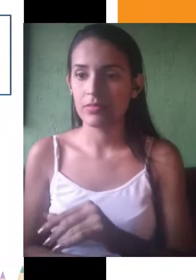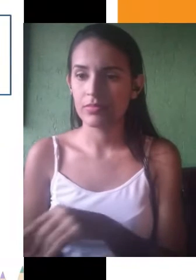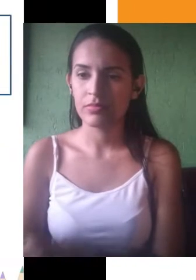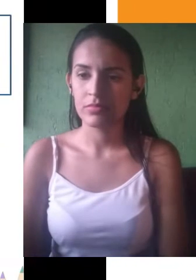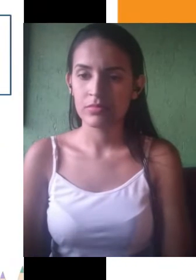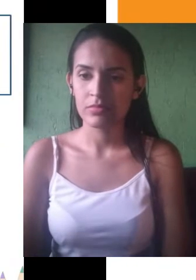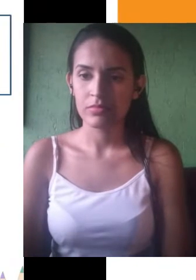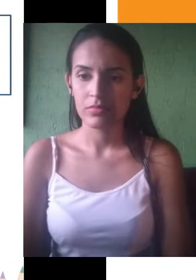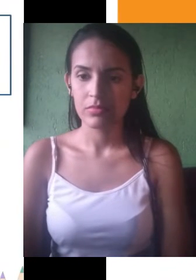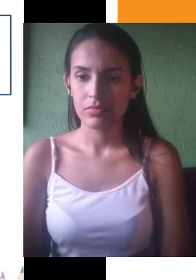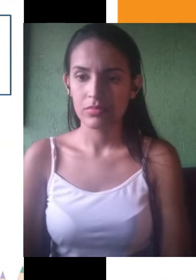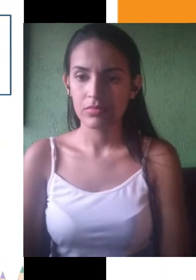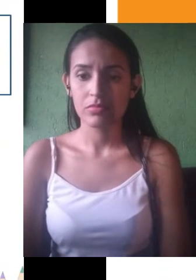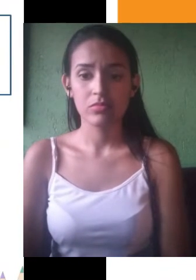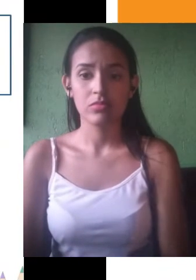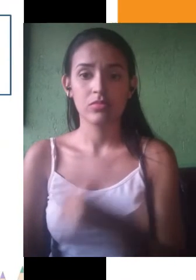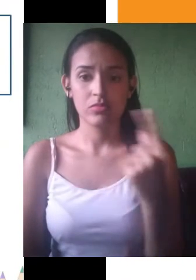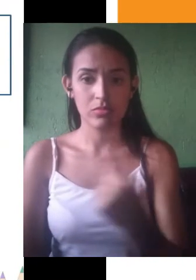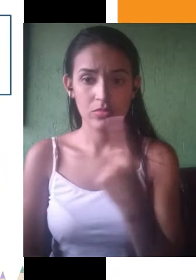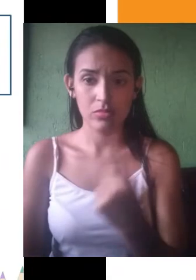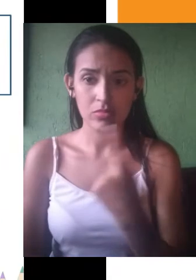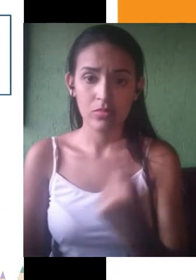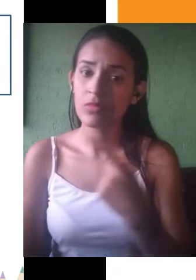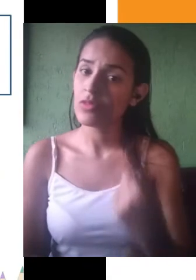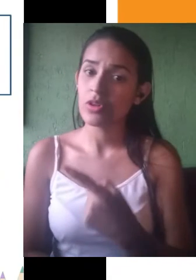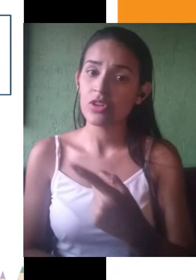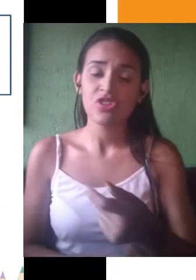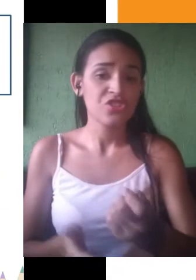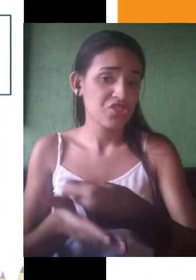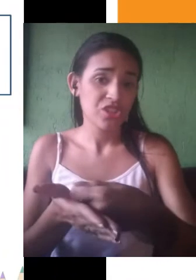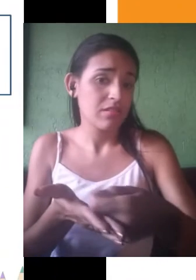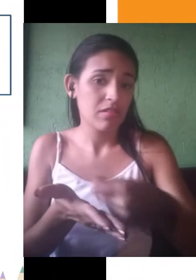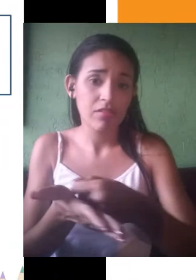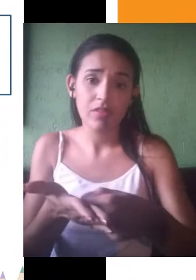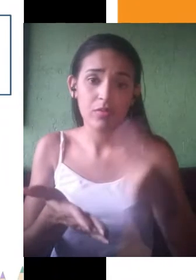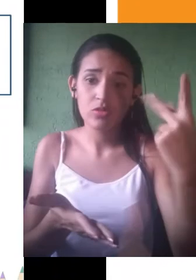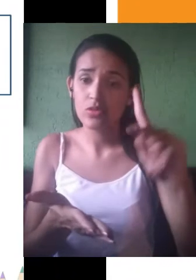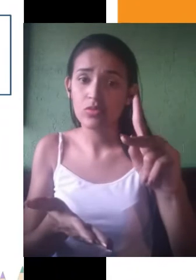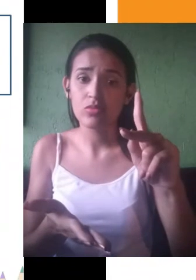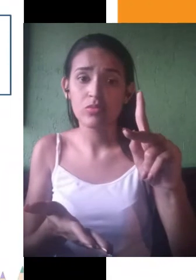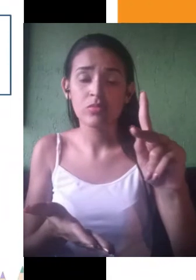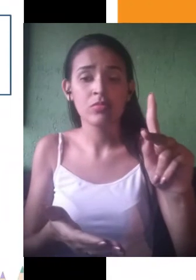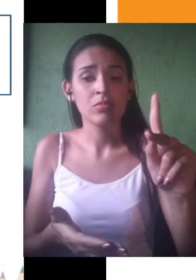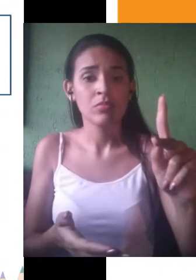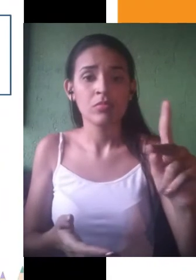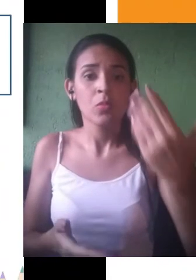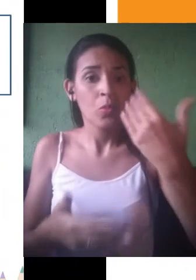Então, gente deve fazer anotações dessas nossas ideias, da nossa interpretação, relacionando com essa ideia central.